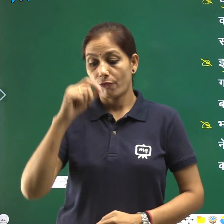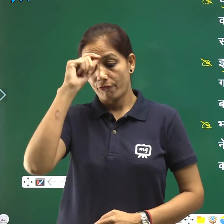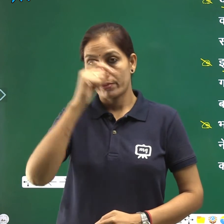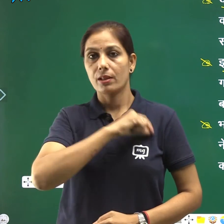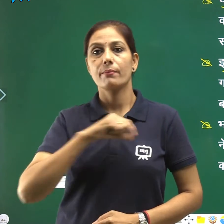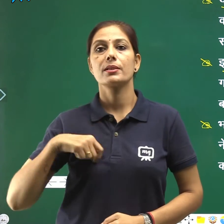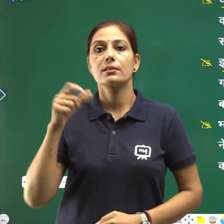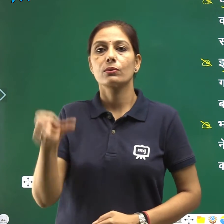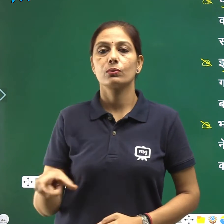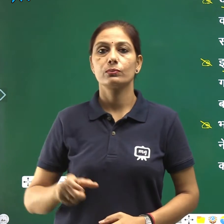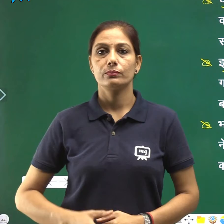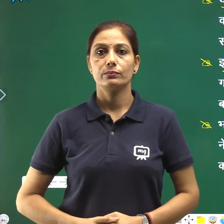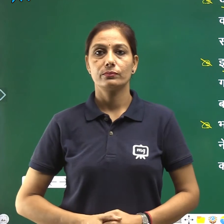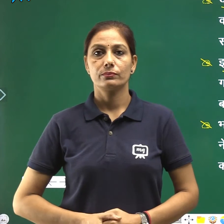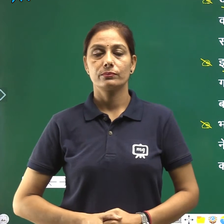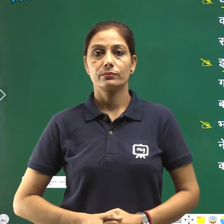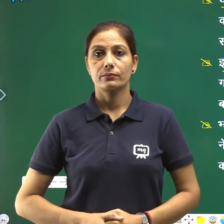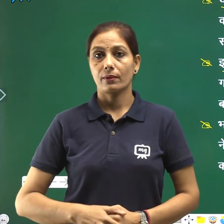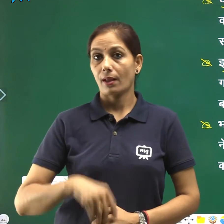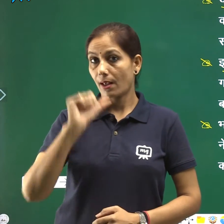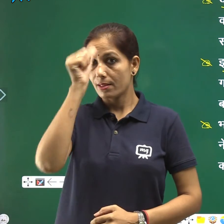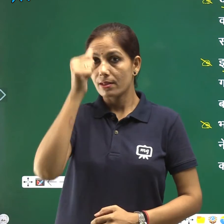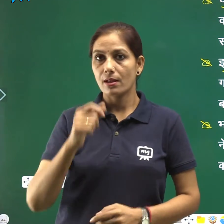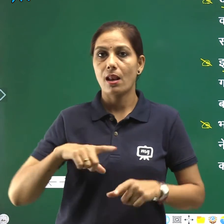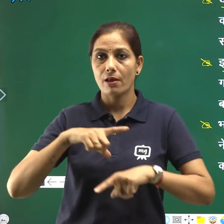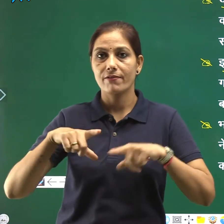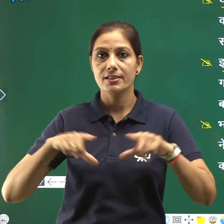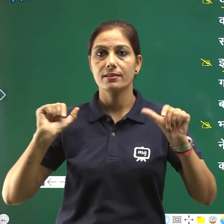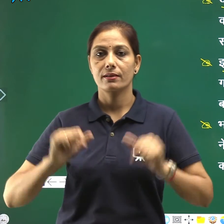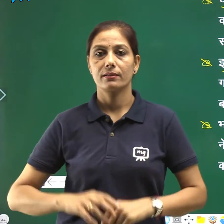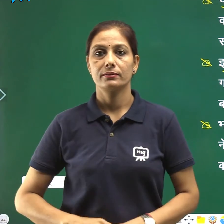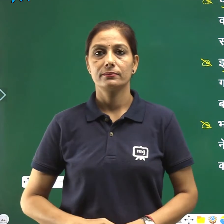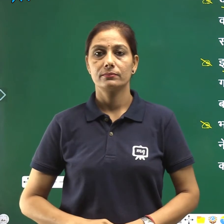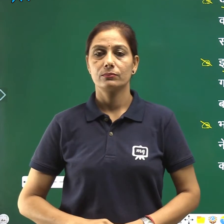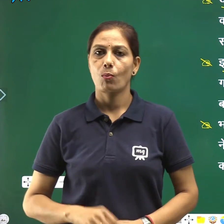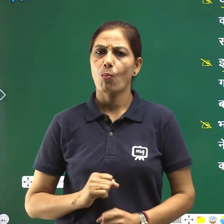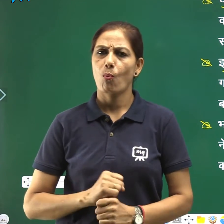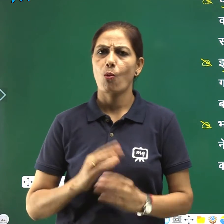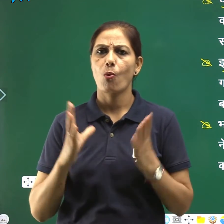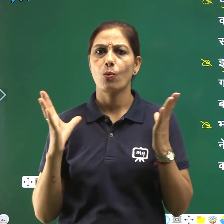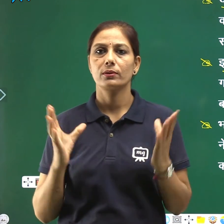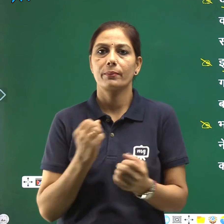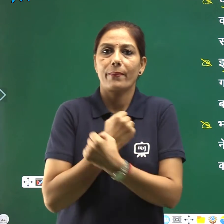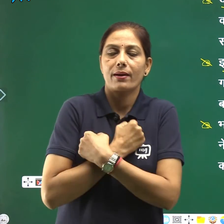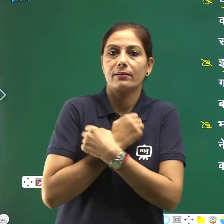हिंदी बासा से बहुत प्रेम था